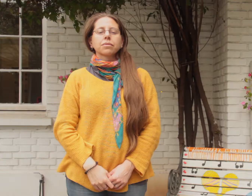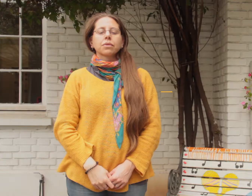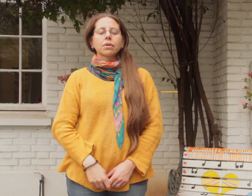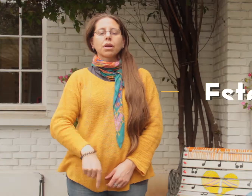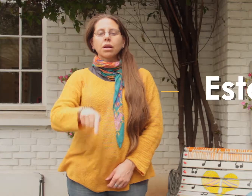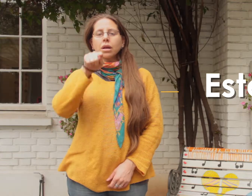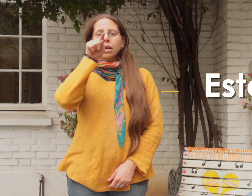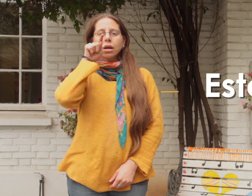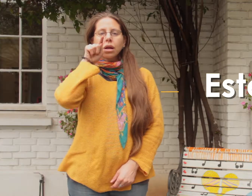Este